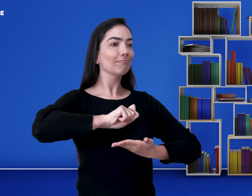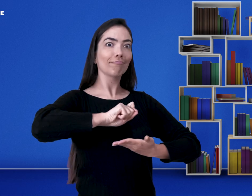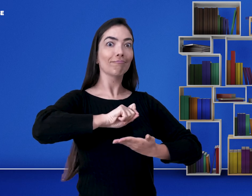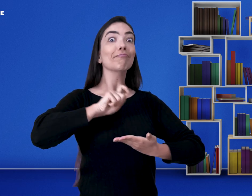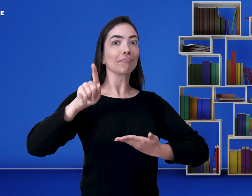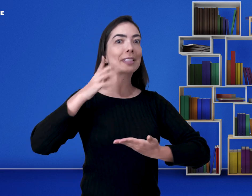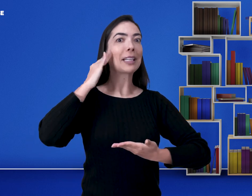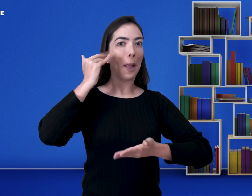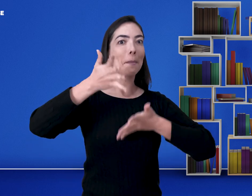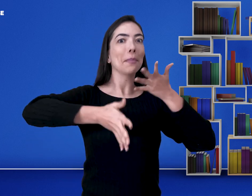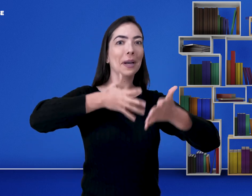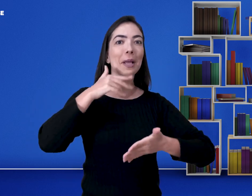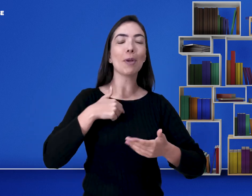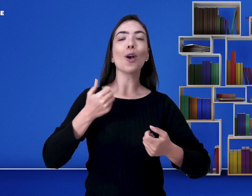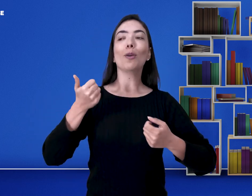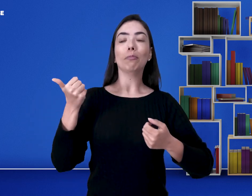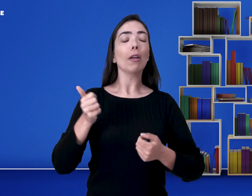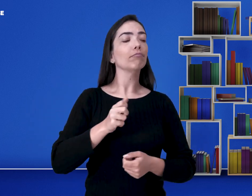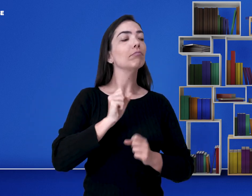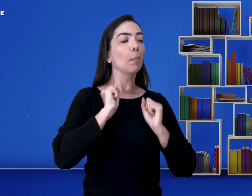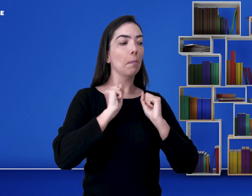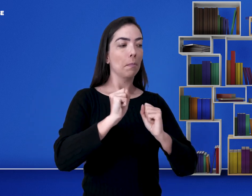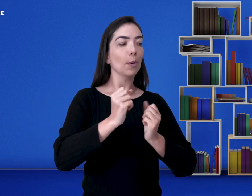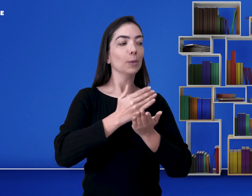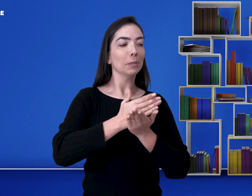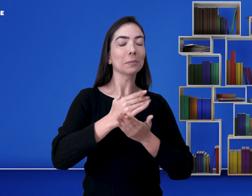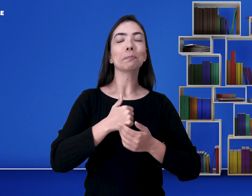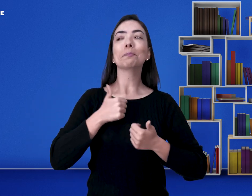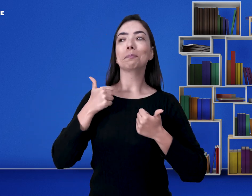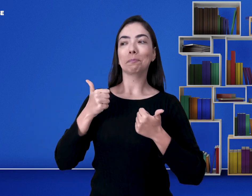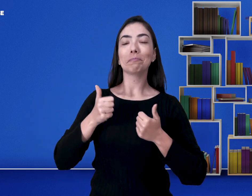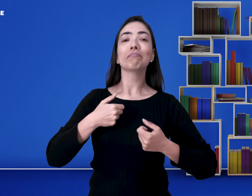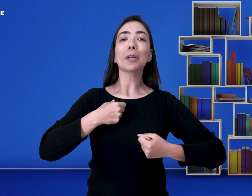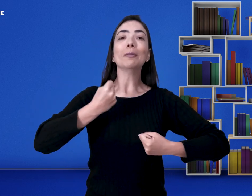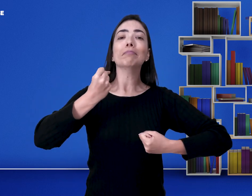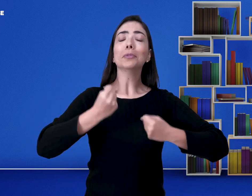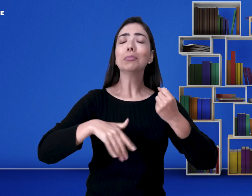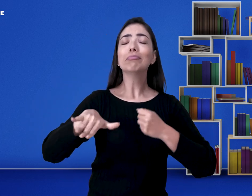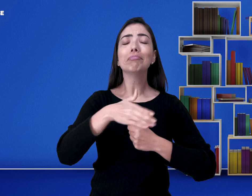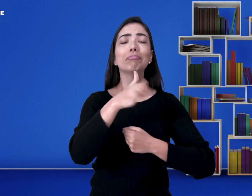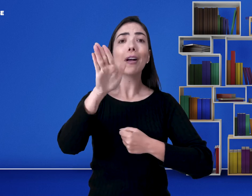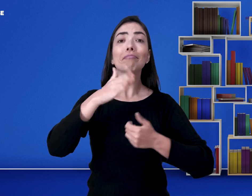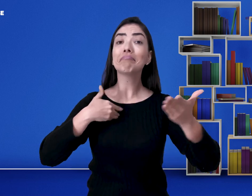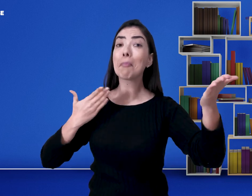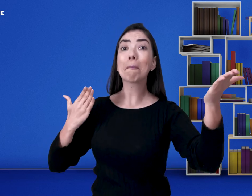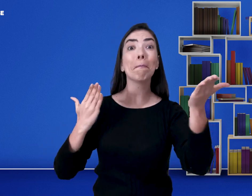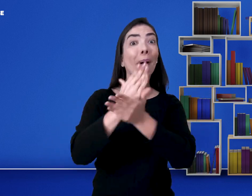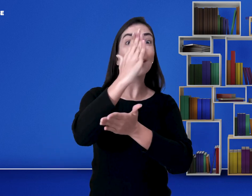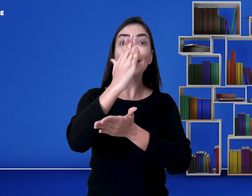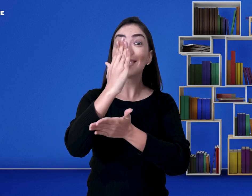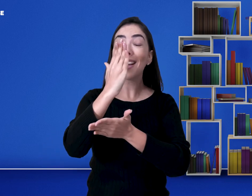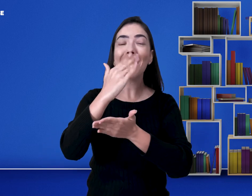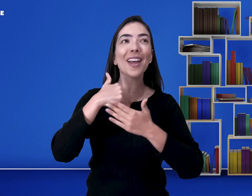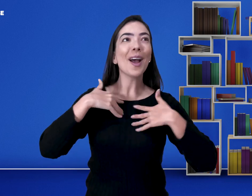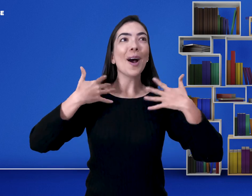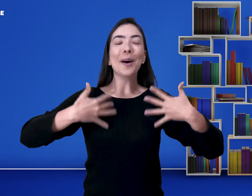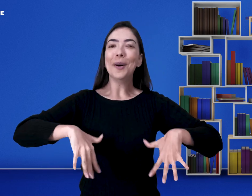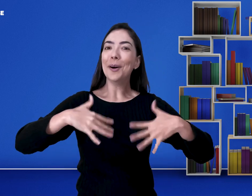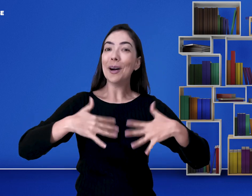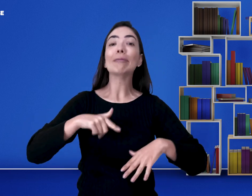ao meu lado me avaliando. E aí ele fez, pode começar. Eu comecei e passei,